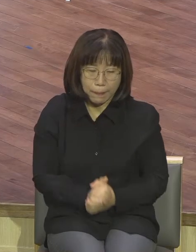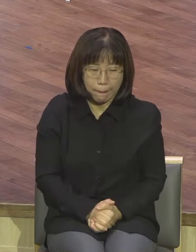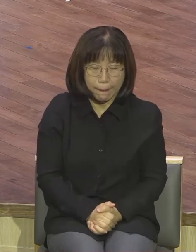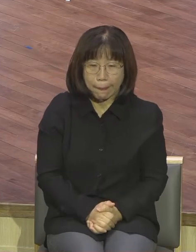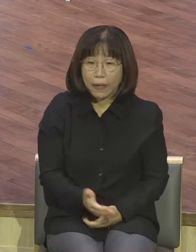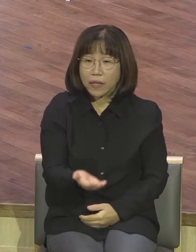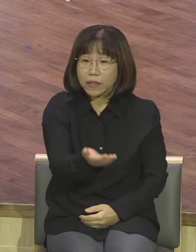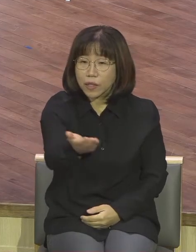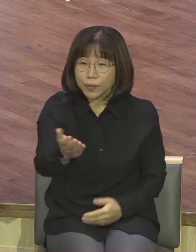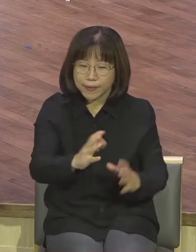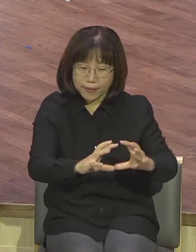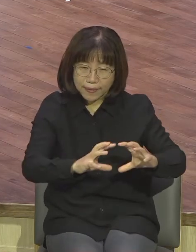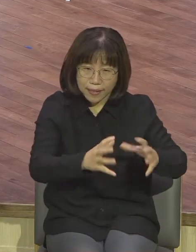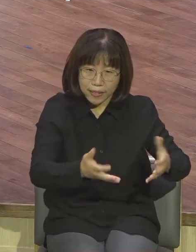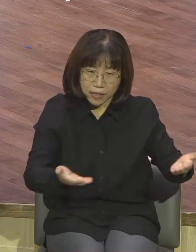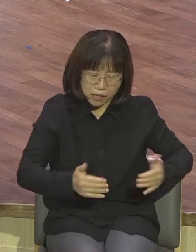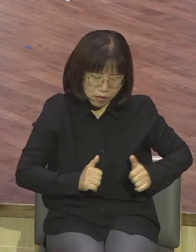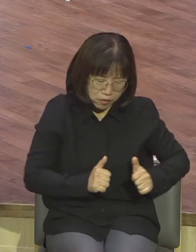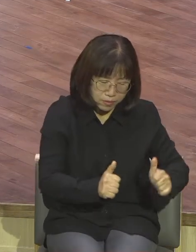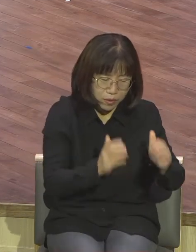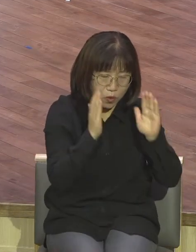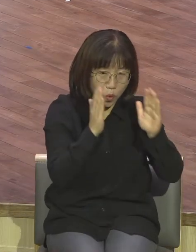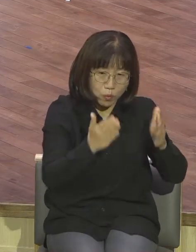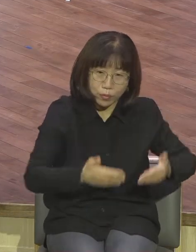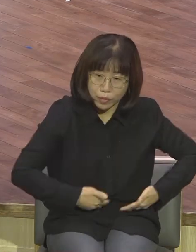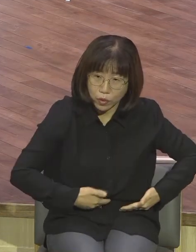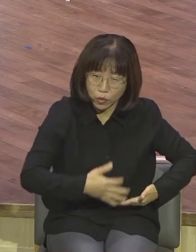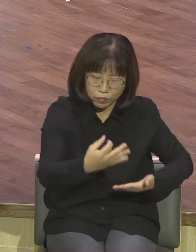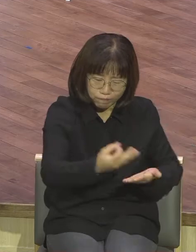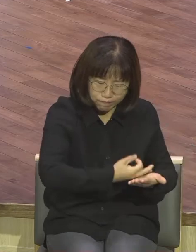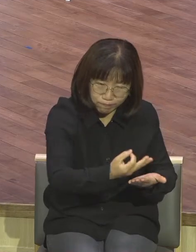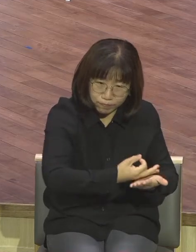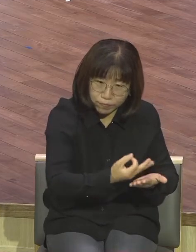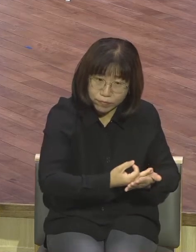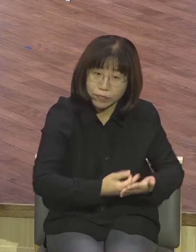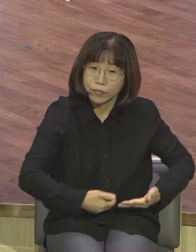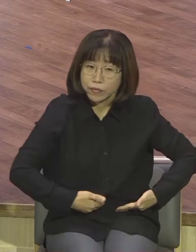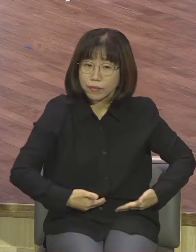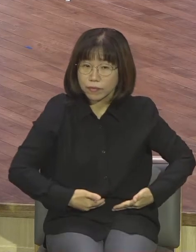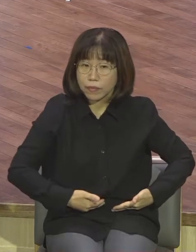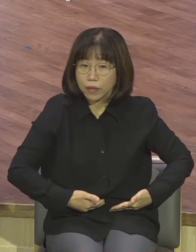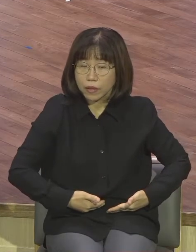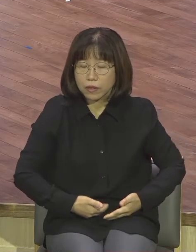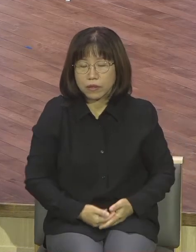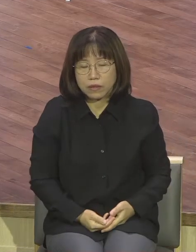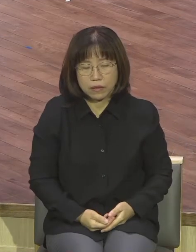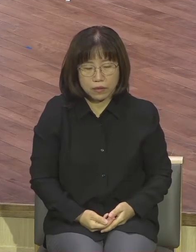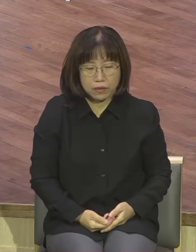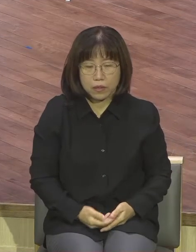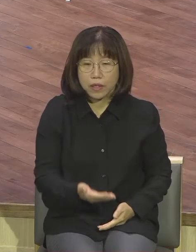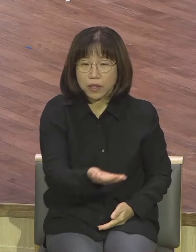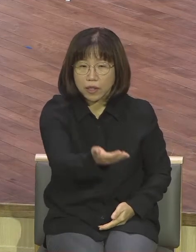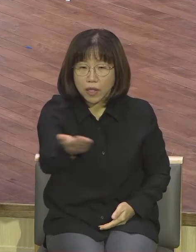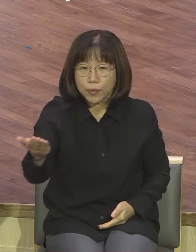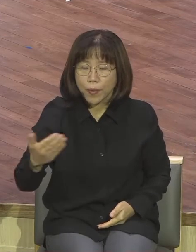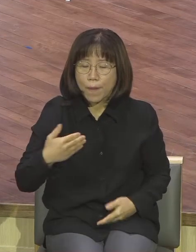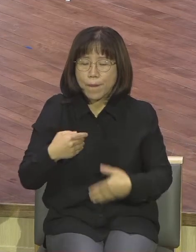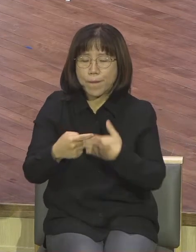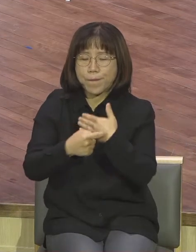해야지요 해서 공부도 해야 되고 일도 해야 되고 열심히 일을 해야 되지만 하지만은 여러분의 마음 속에 여러분의 생각 속에는